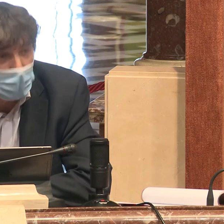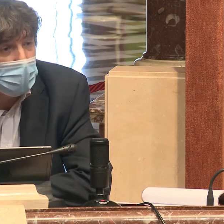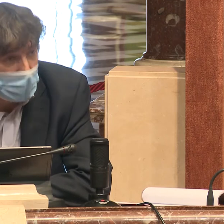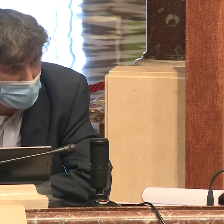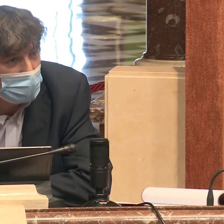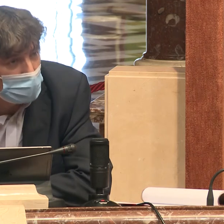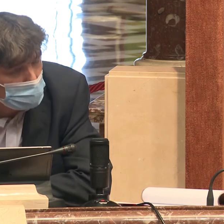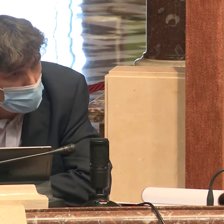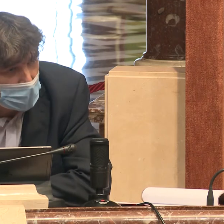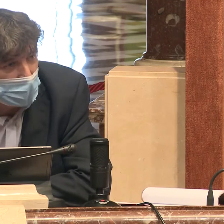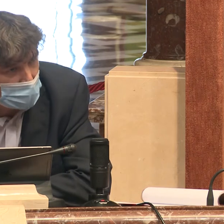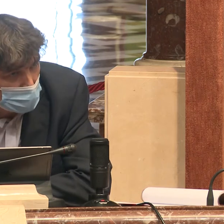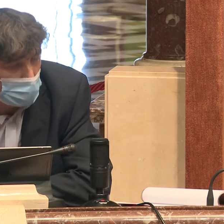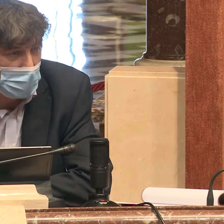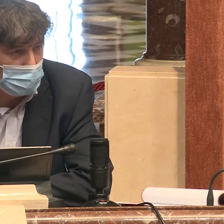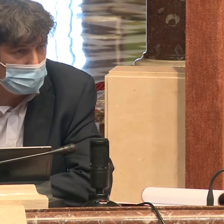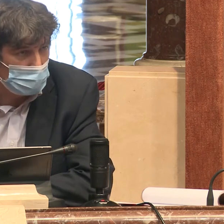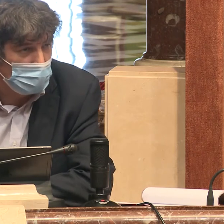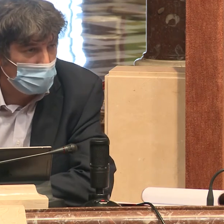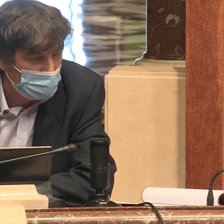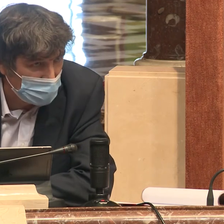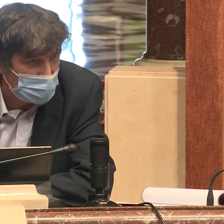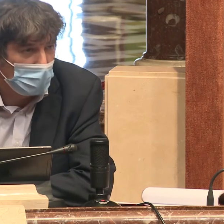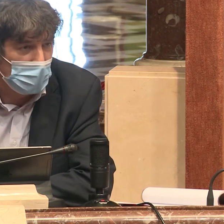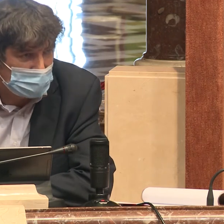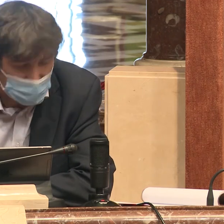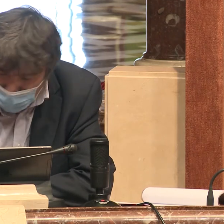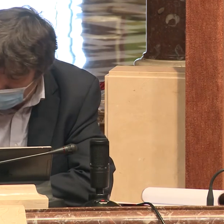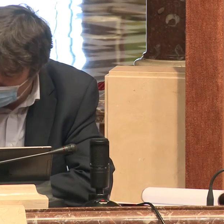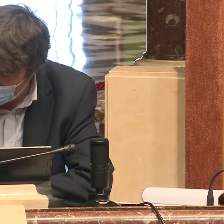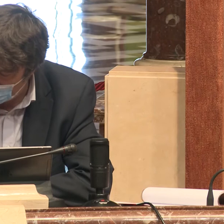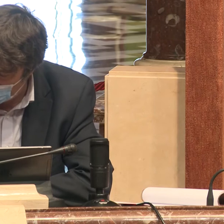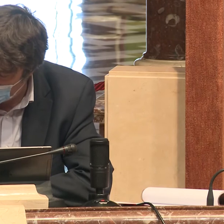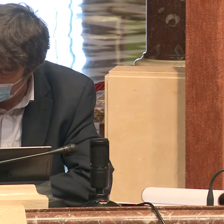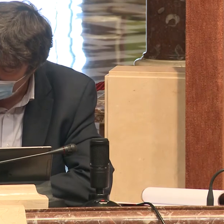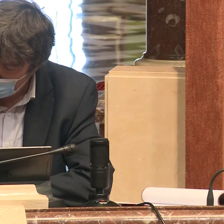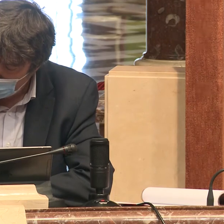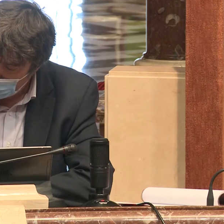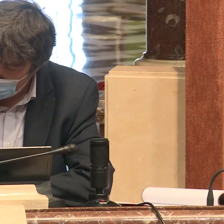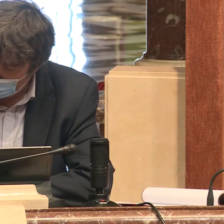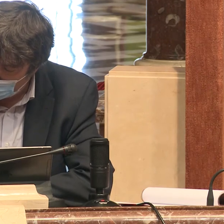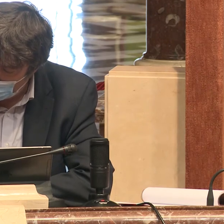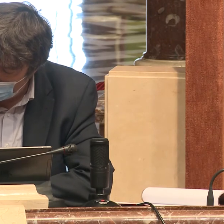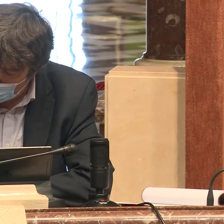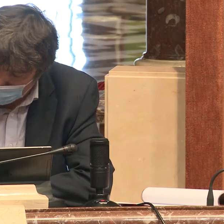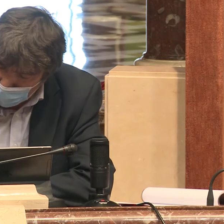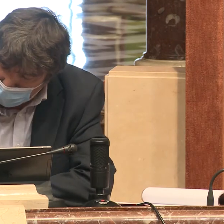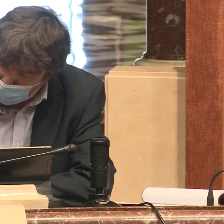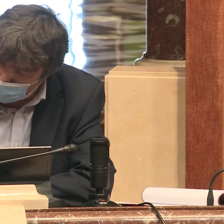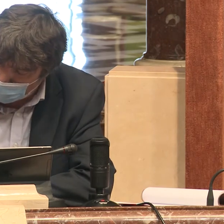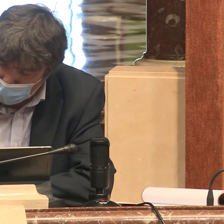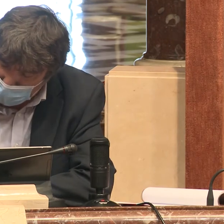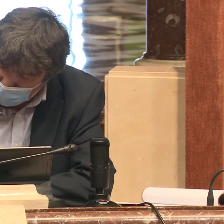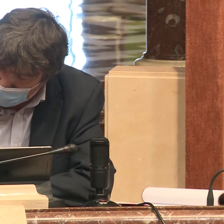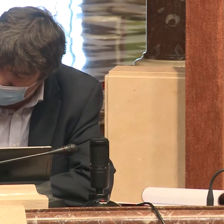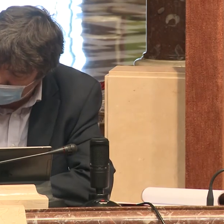también a la Administración pública en relación con la videoconferencia, con la señalética, etcétera, etcétera, y a terrenos como la atención